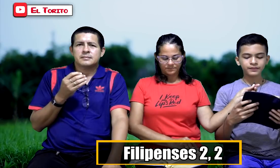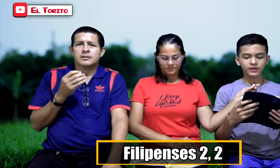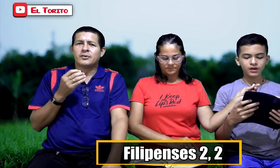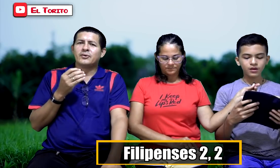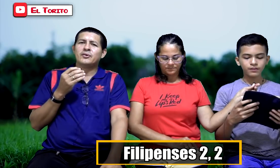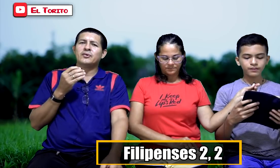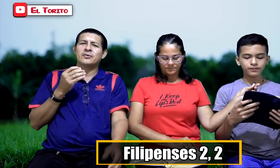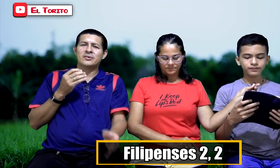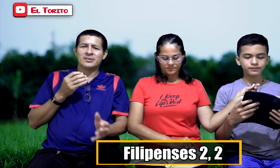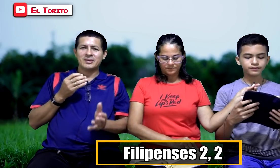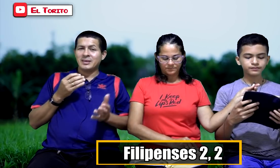Oh,